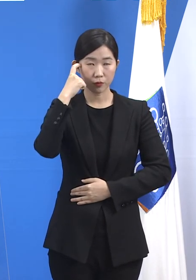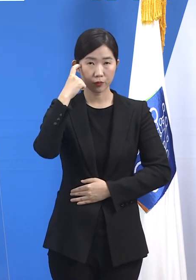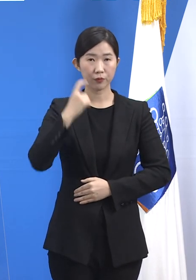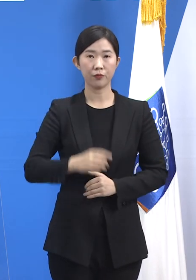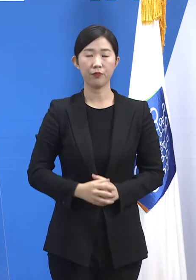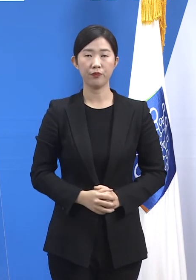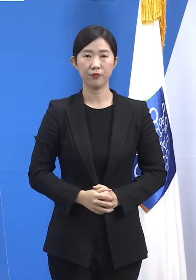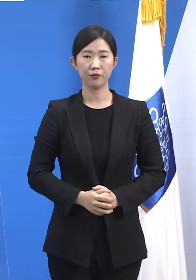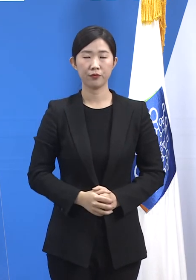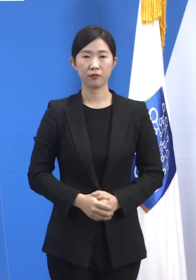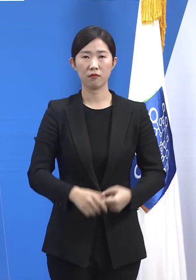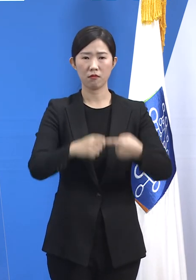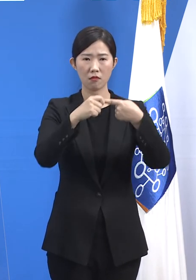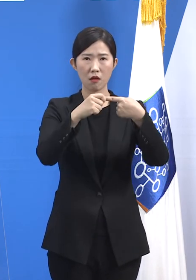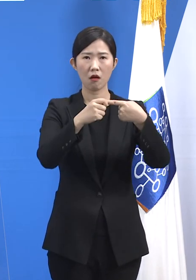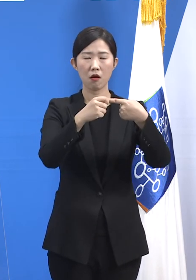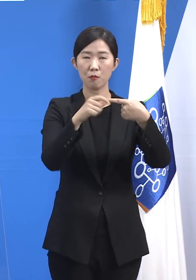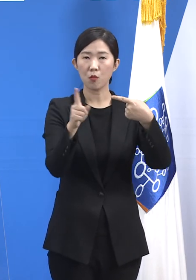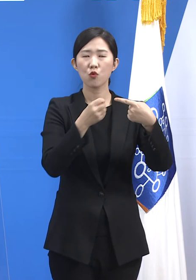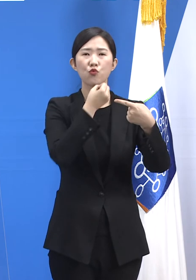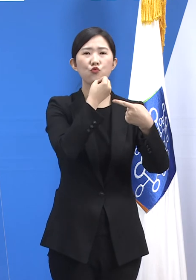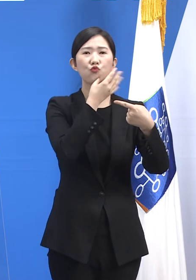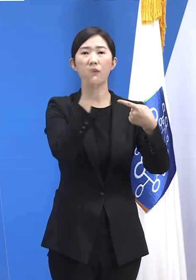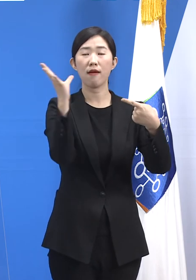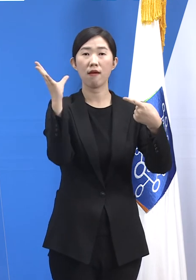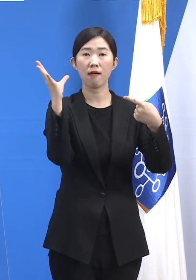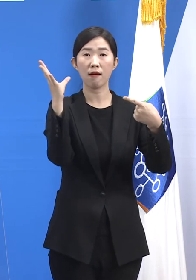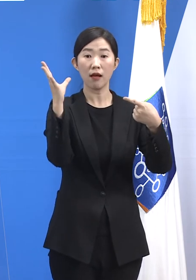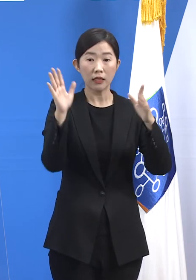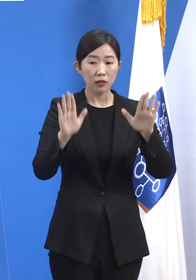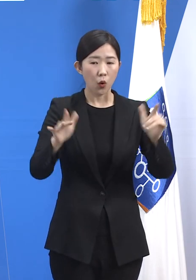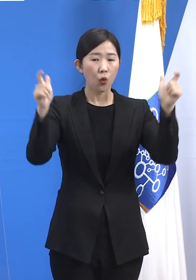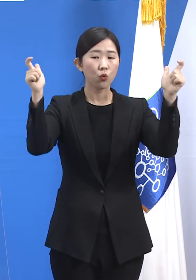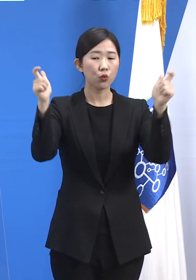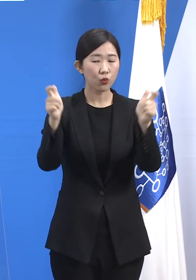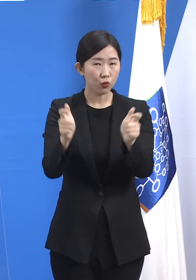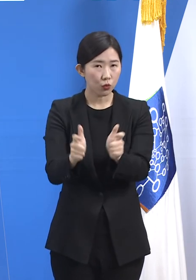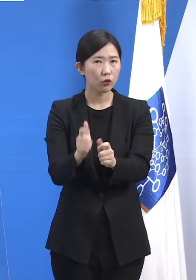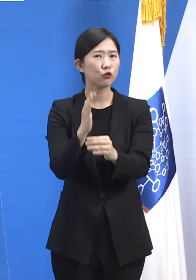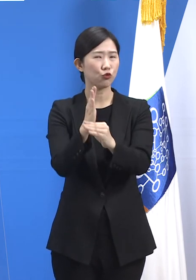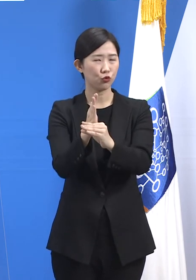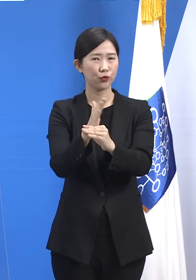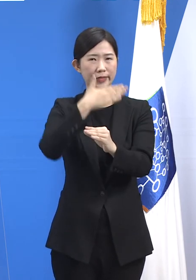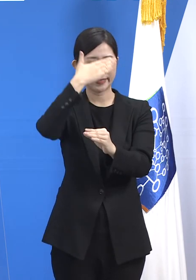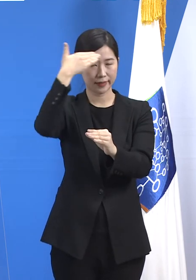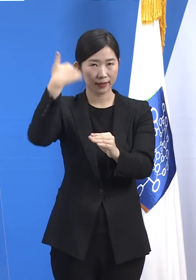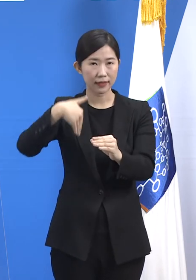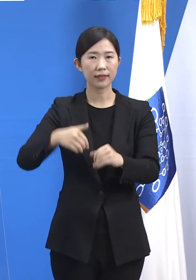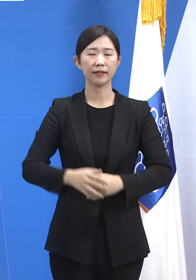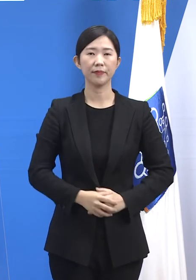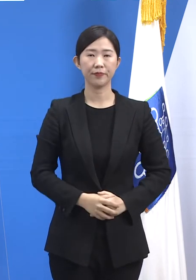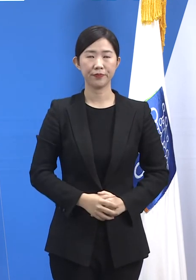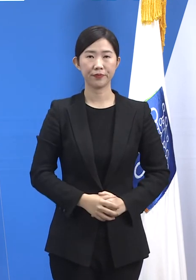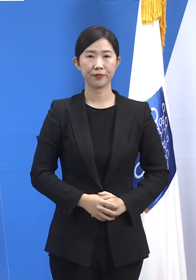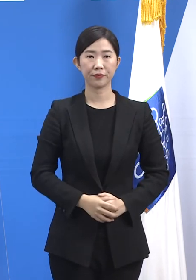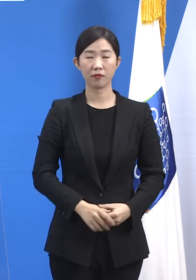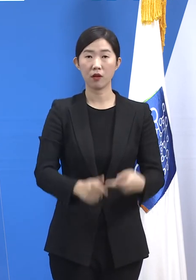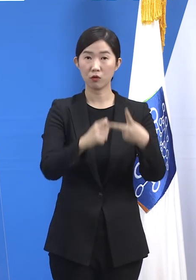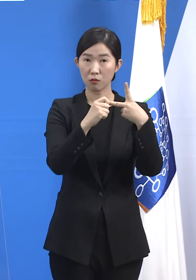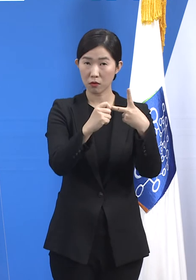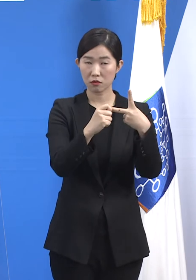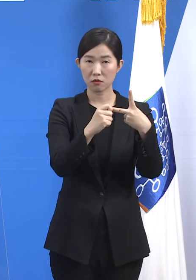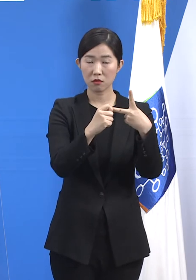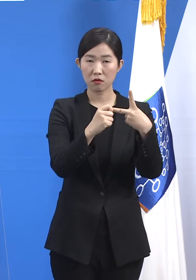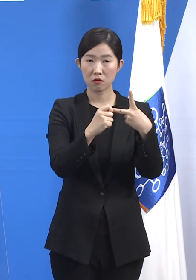유행의 확산 불길이 잡혀가고 있는 다행스러운 흐름이라는 것 나머지 하나는